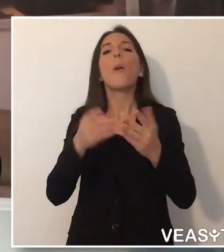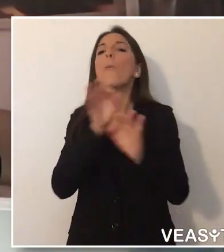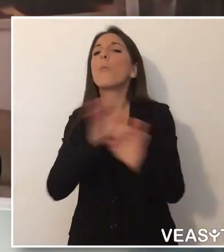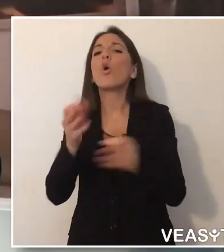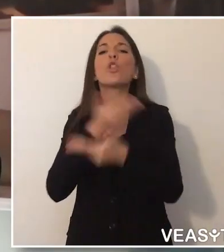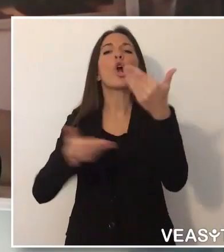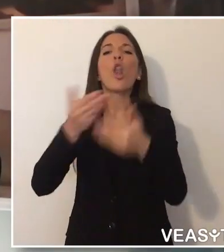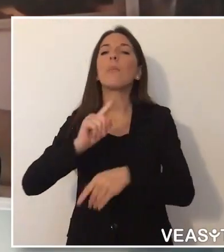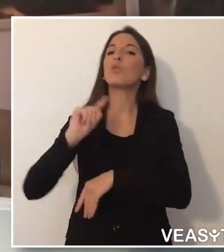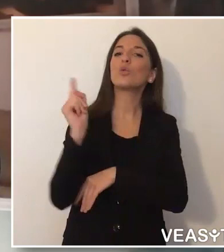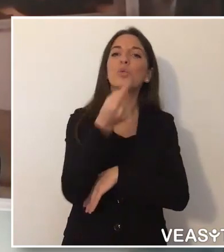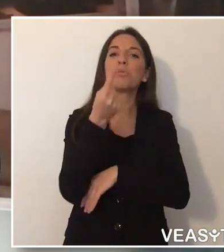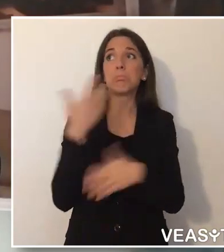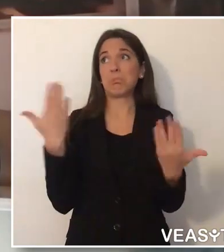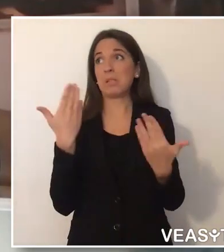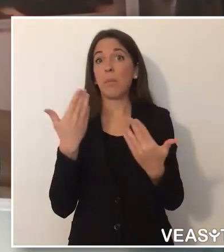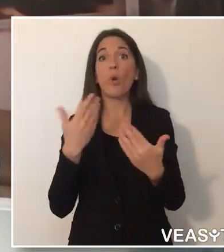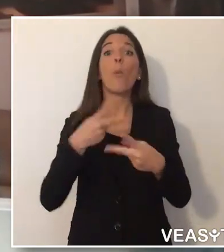sordi e il nostro paese tutto.